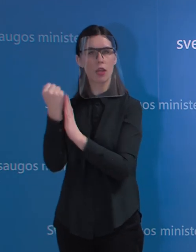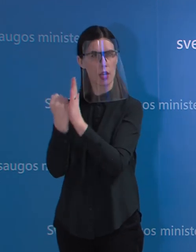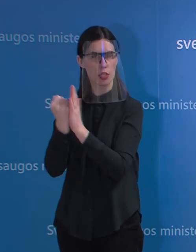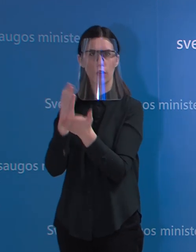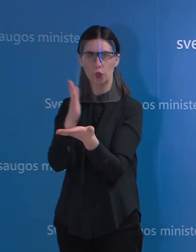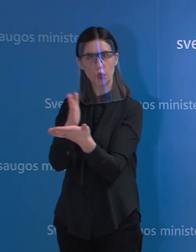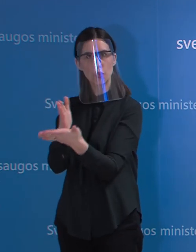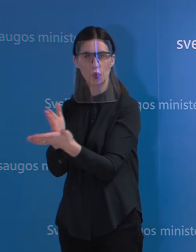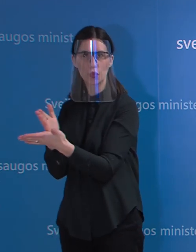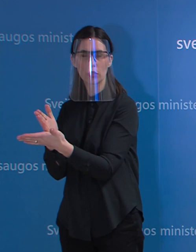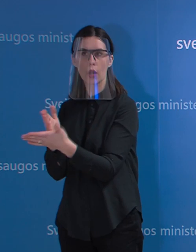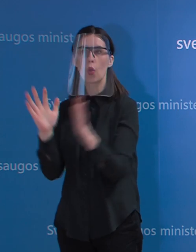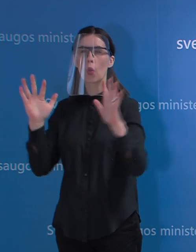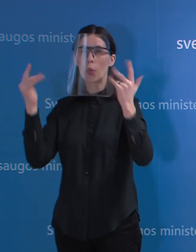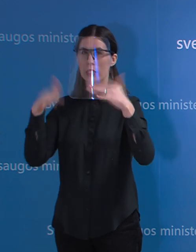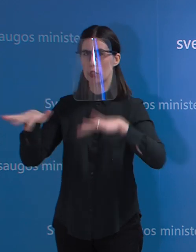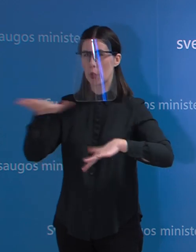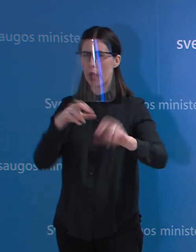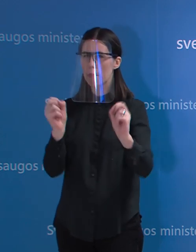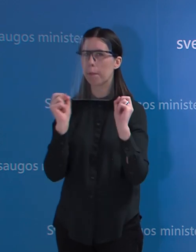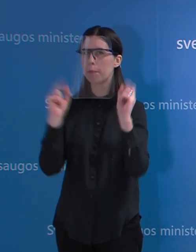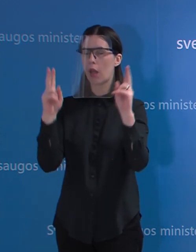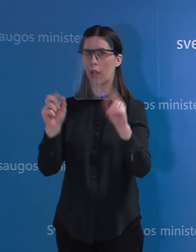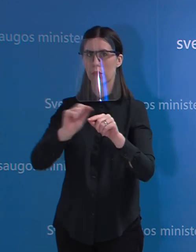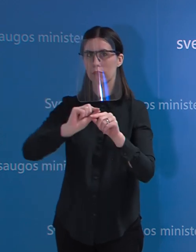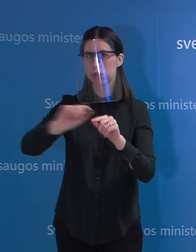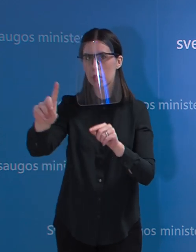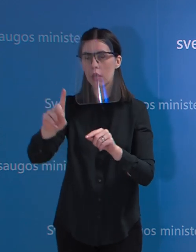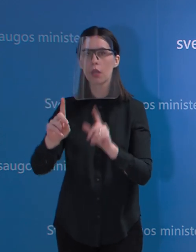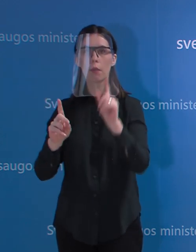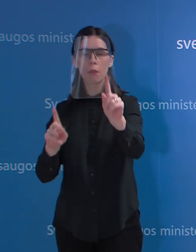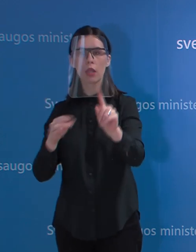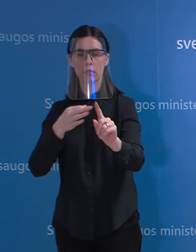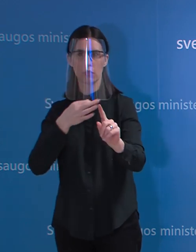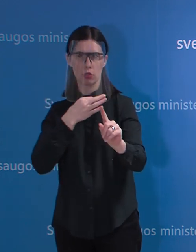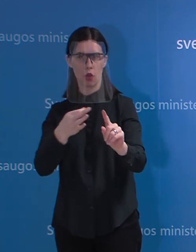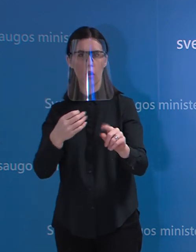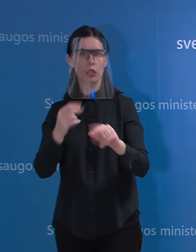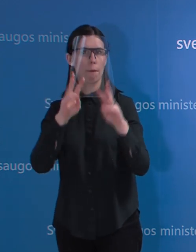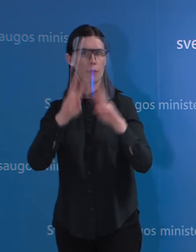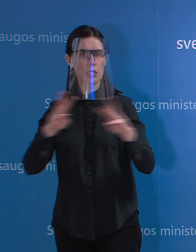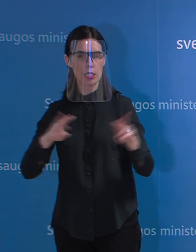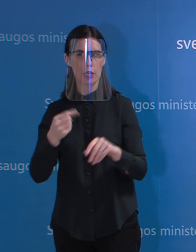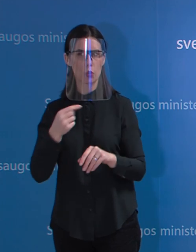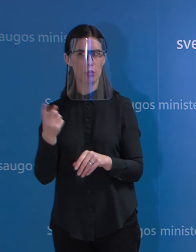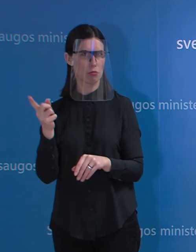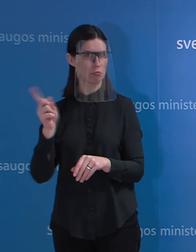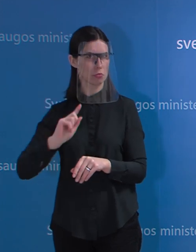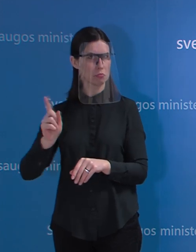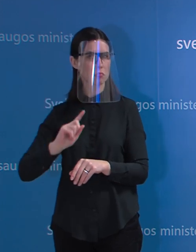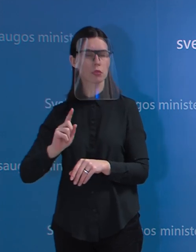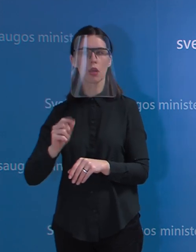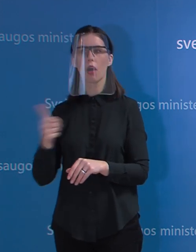galėtų būti panaudotas. Bet gamintojai sako, kad sulaukė ministerijos kaltinimo, noro pasipelnyti. Ar galite